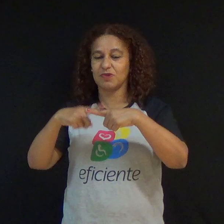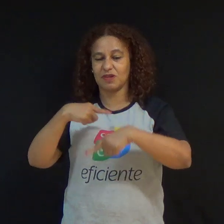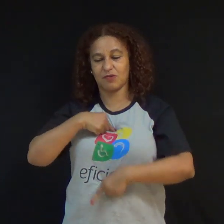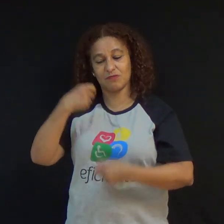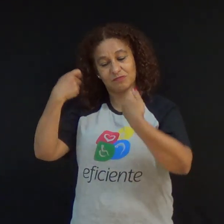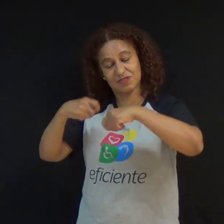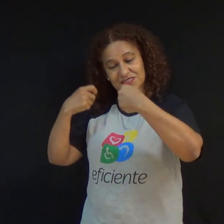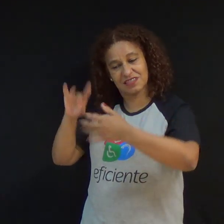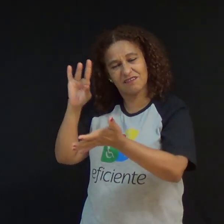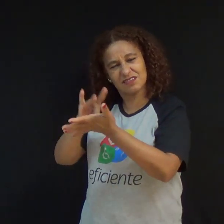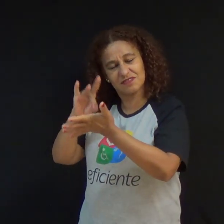curado ainda.